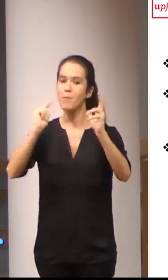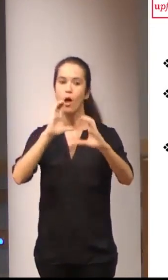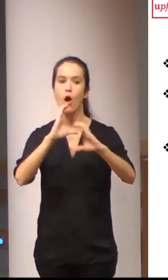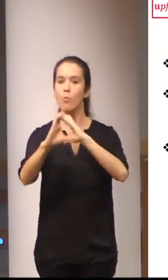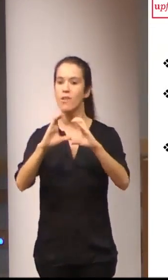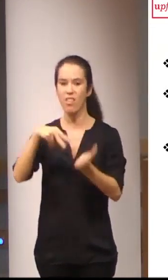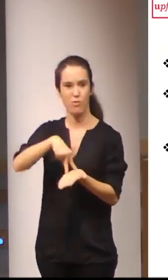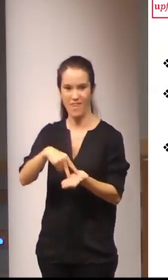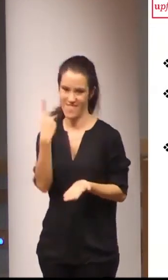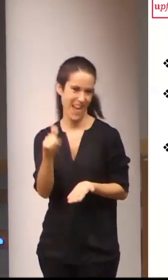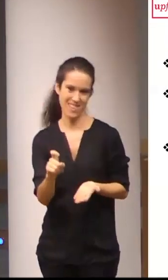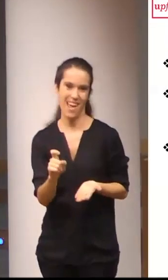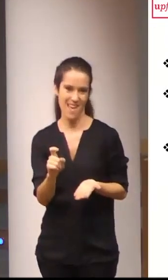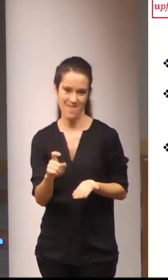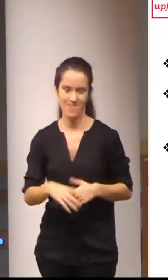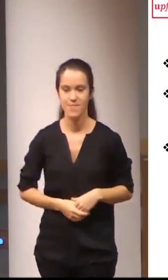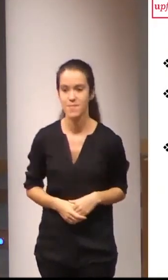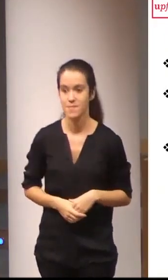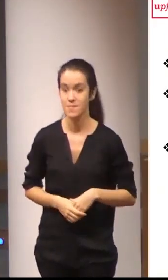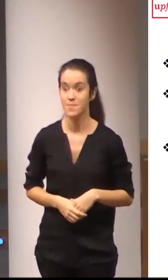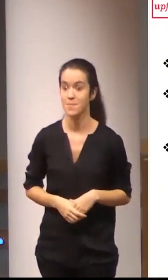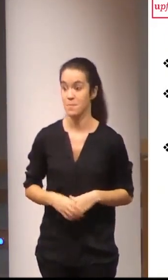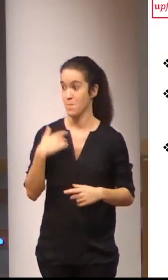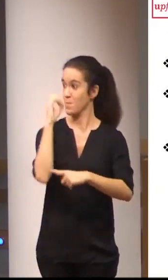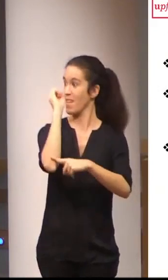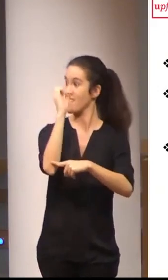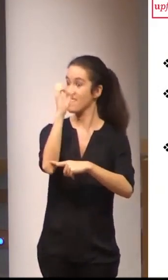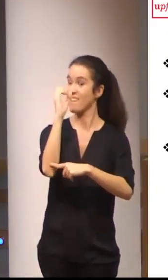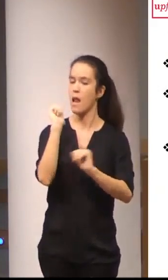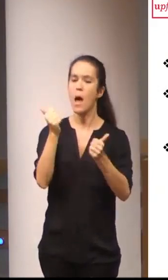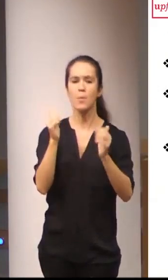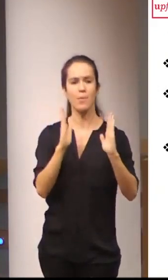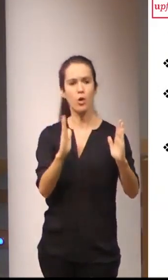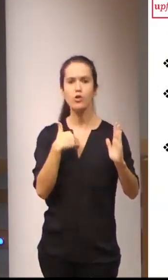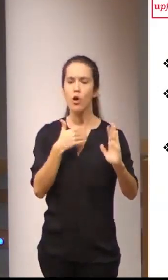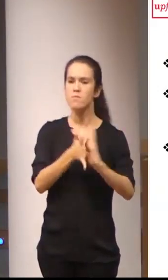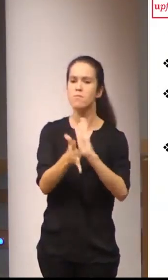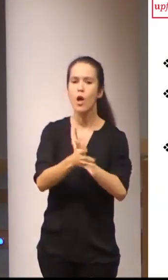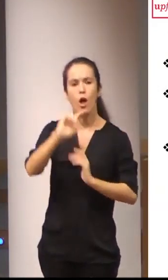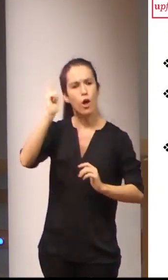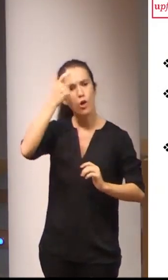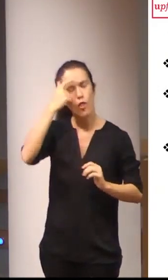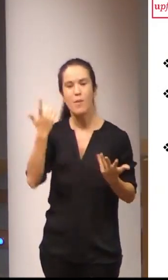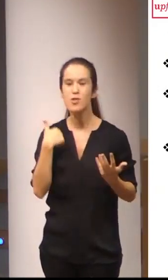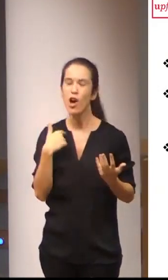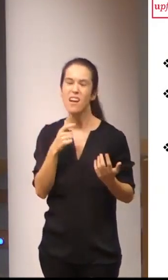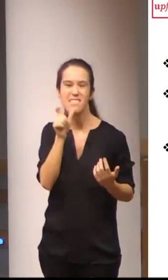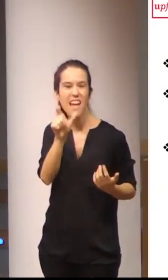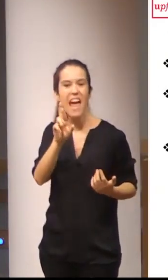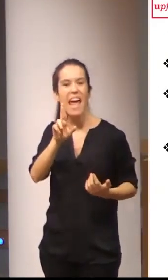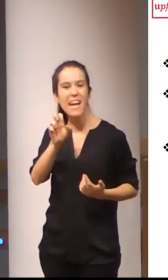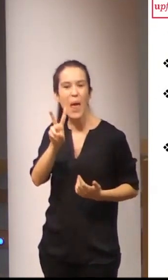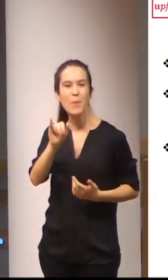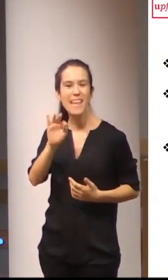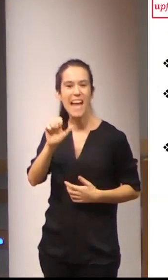non presencial. En a primeira parte da charla eu vos presentaré como conceptualizamos a idea de revitalización